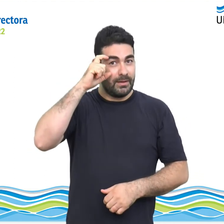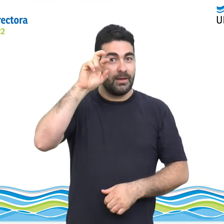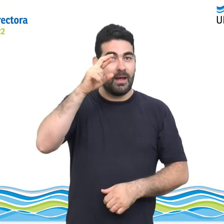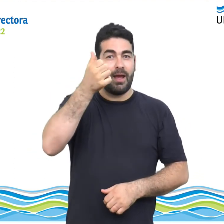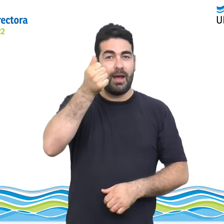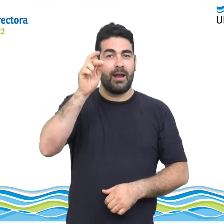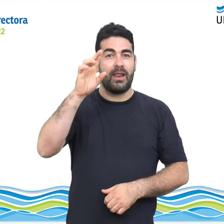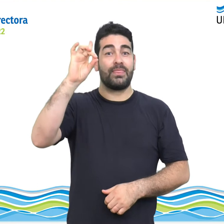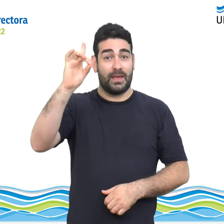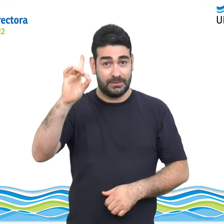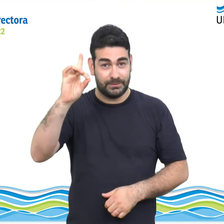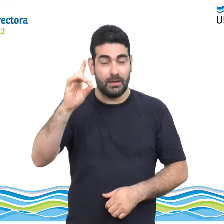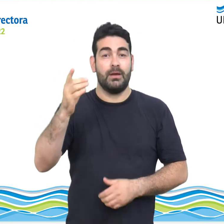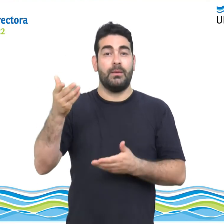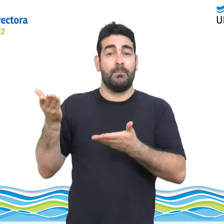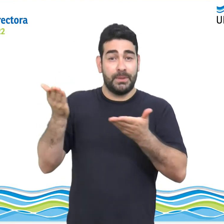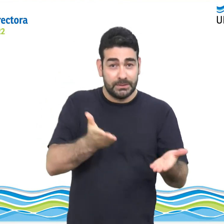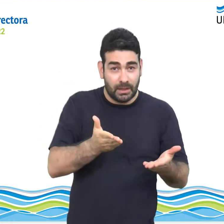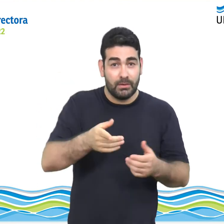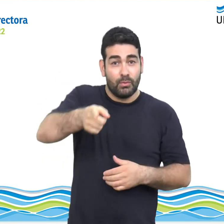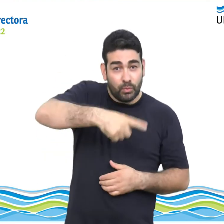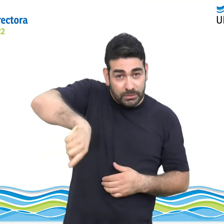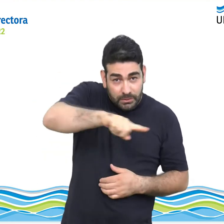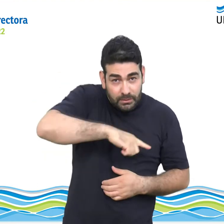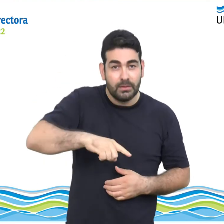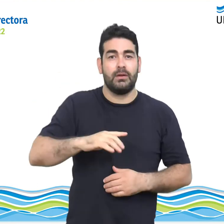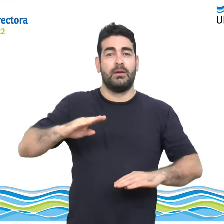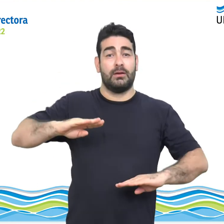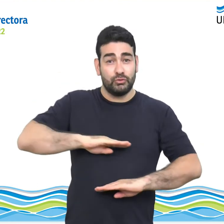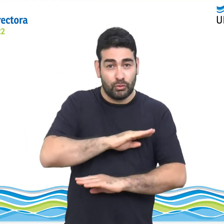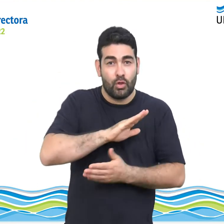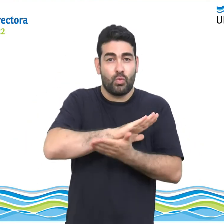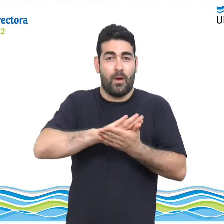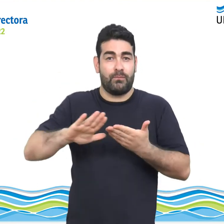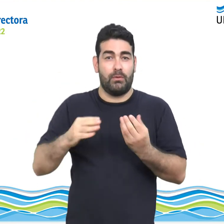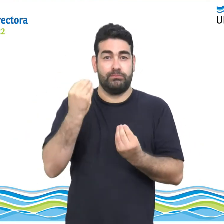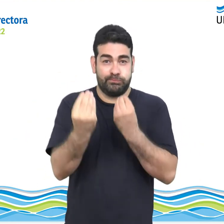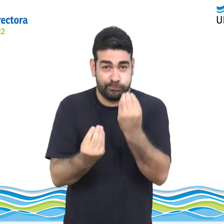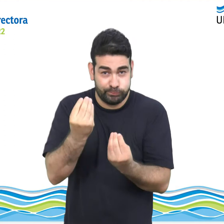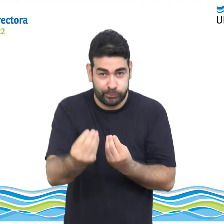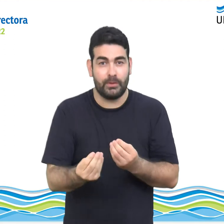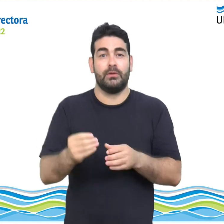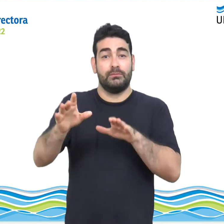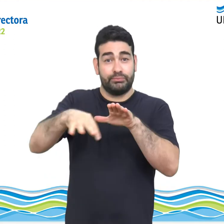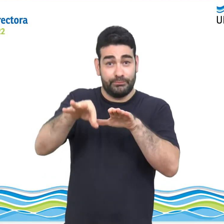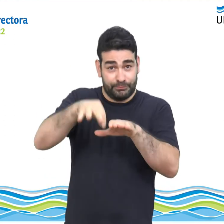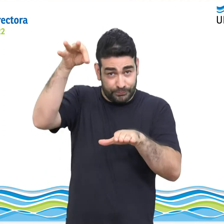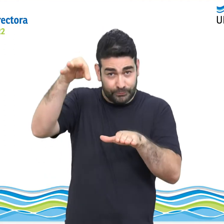invita a usted, ustedes, al Acto de Asunción de las autoridades selectas para el periodo